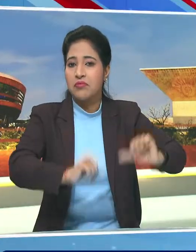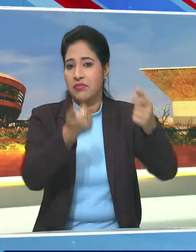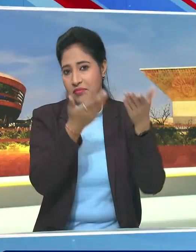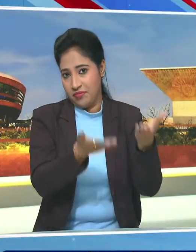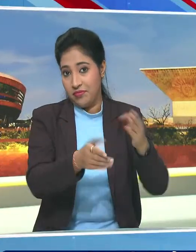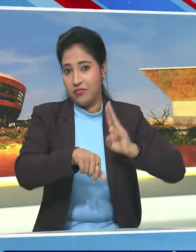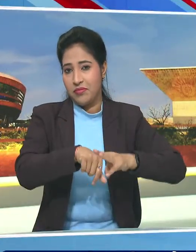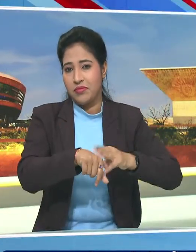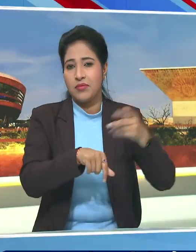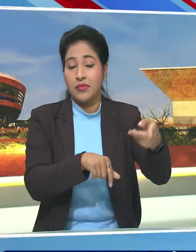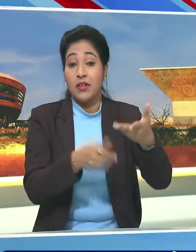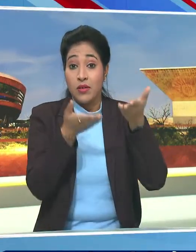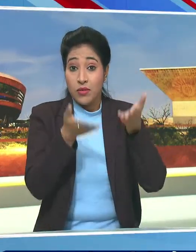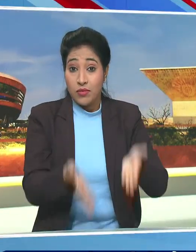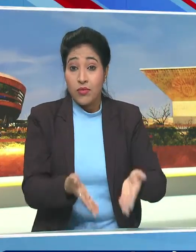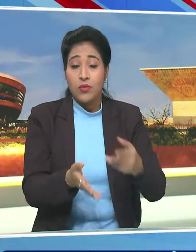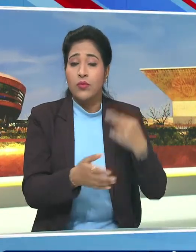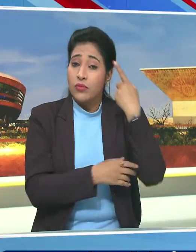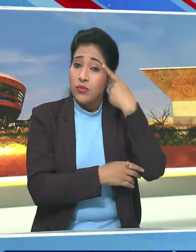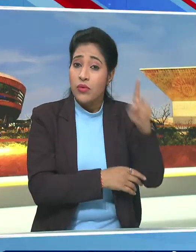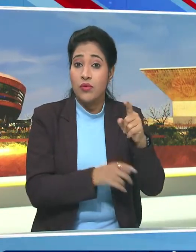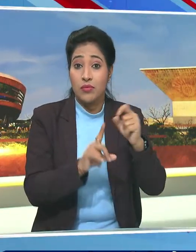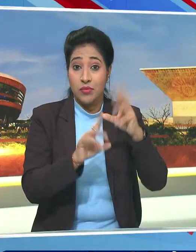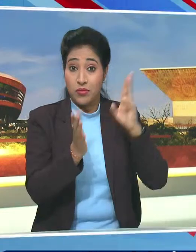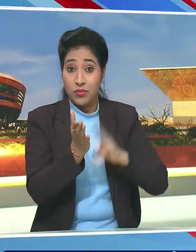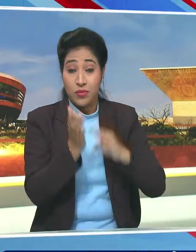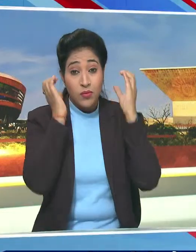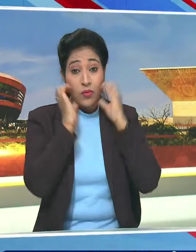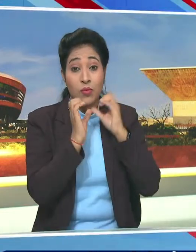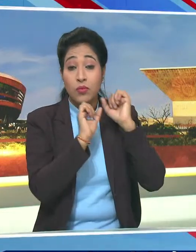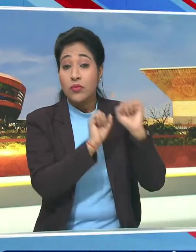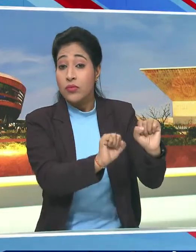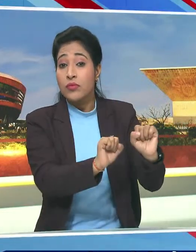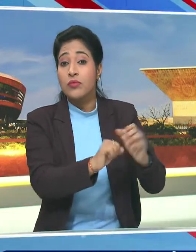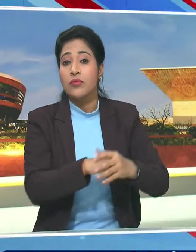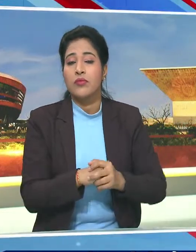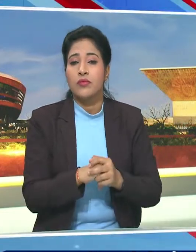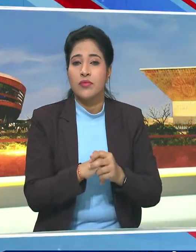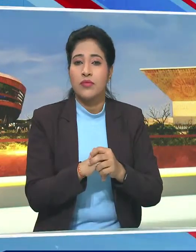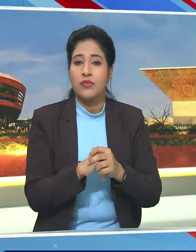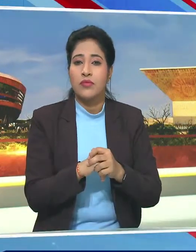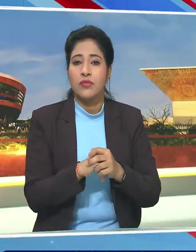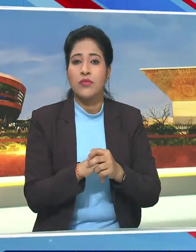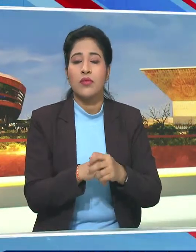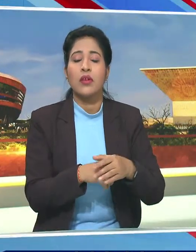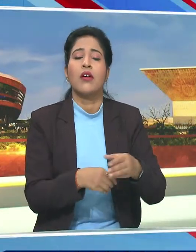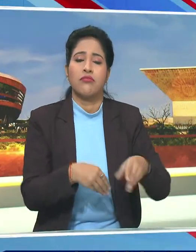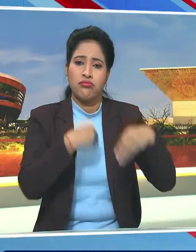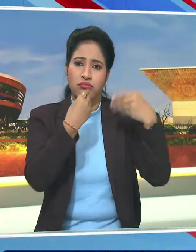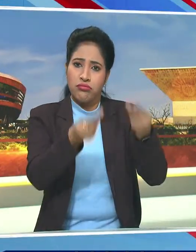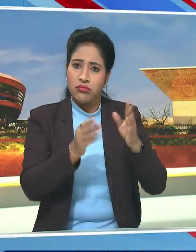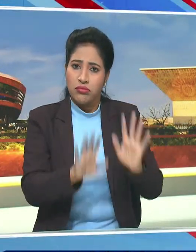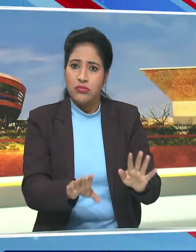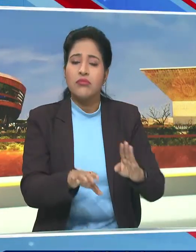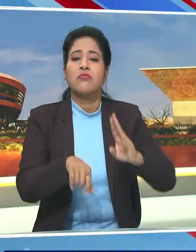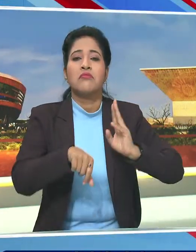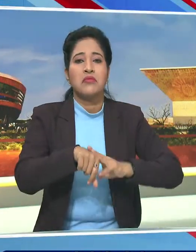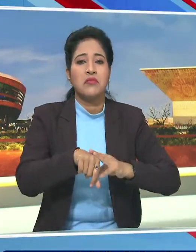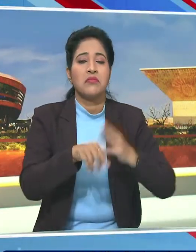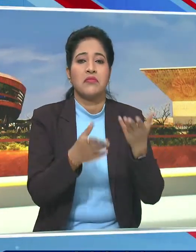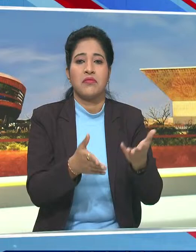that today because of Prime Minister Modi's engagement and championship,